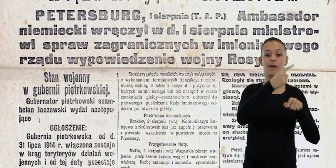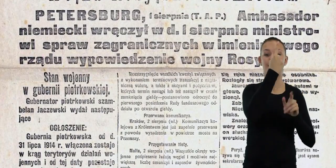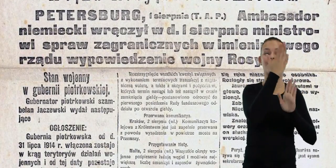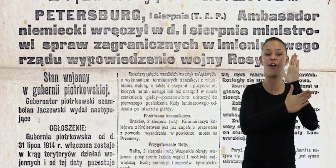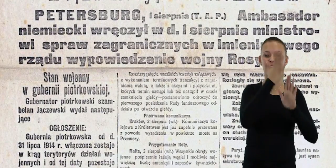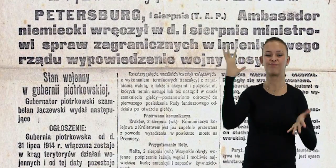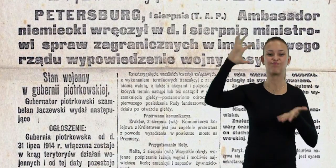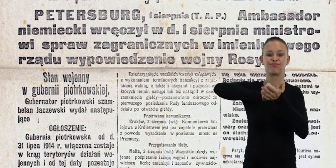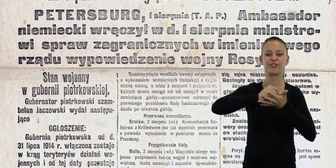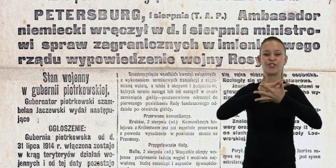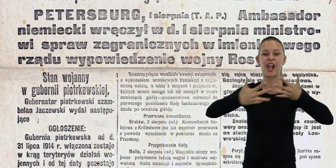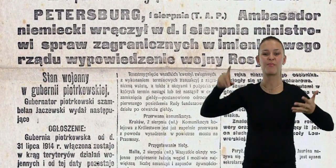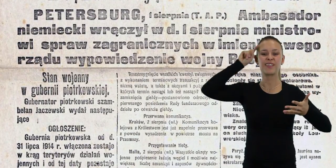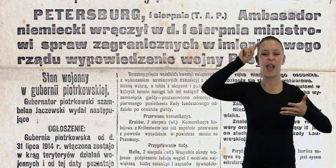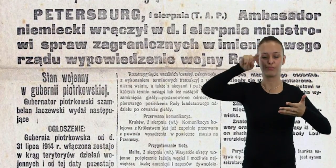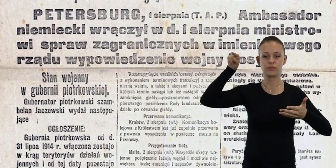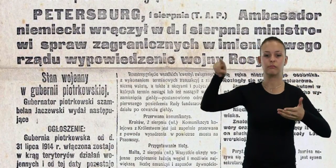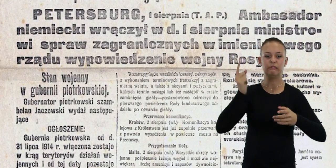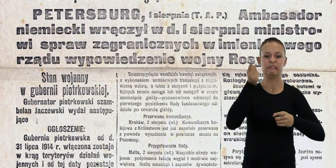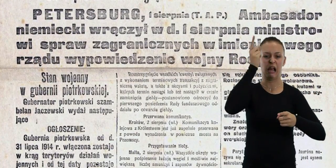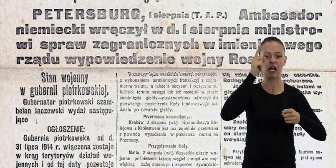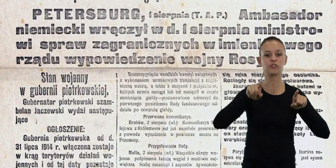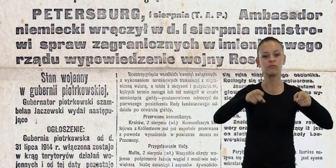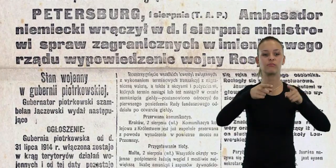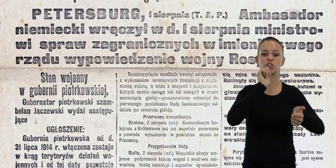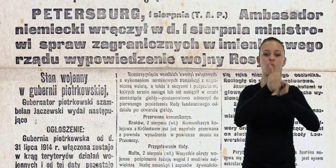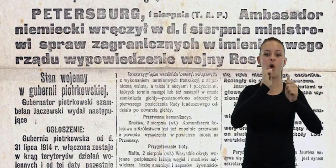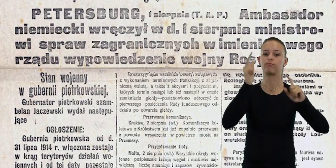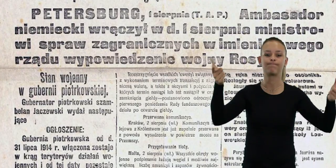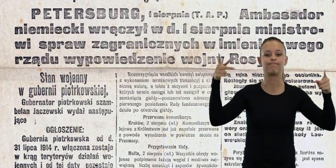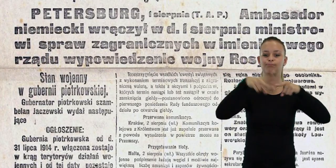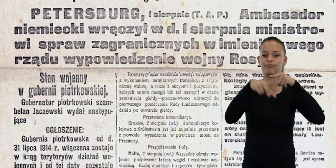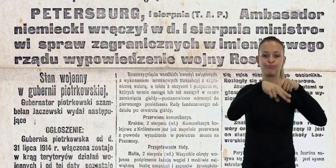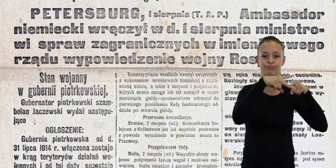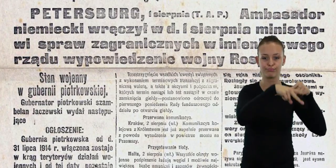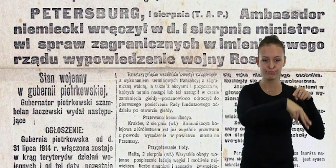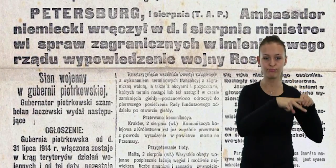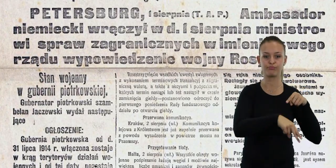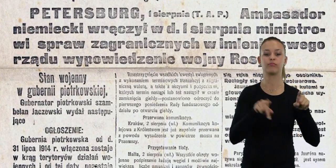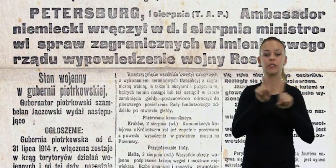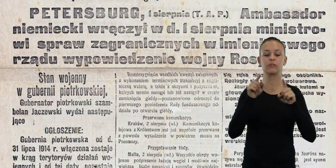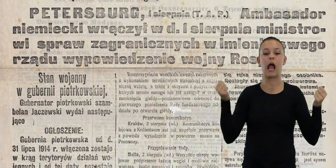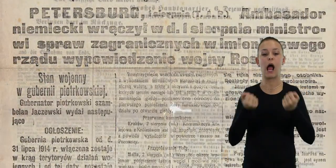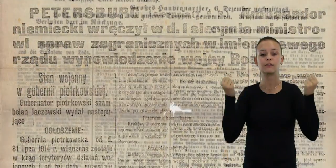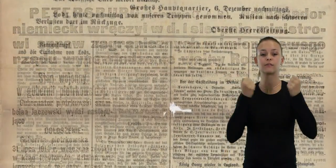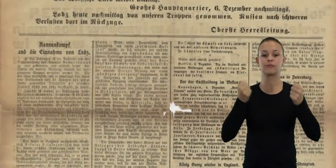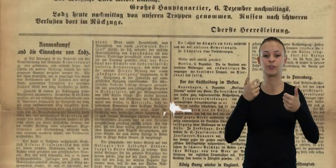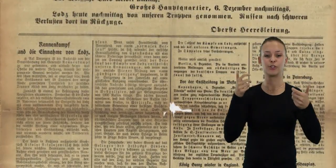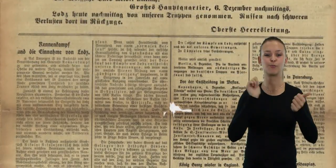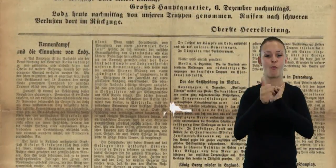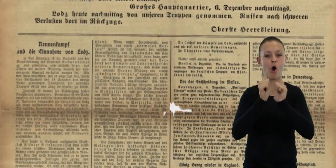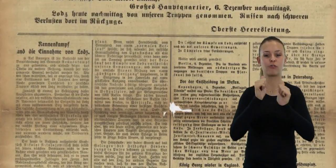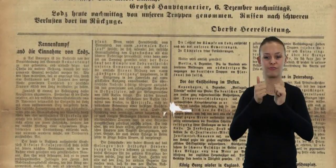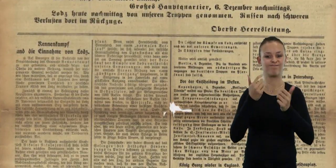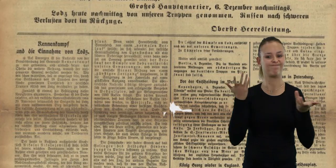okupacyjne władze niemieckie wpierw zawiesiły działalność wszystkich organizacji sportowych, a następnie zezwoliły na wznowienie